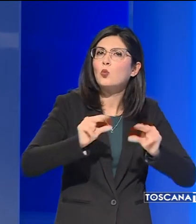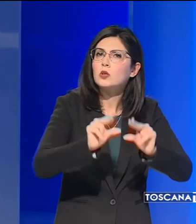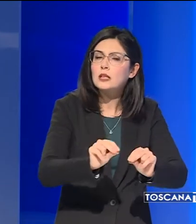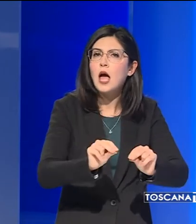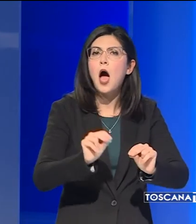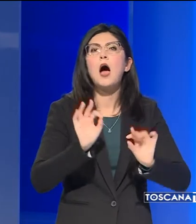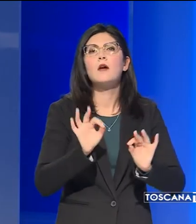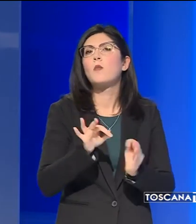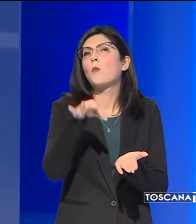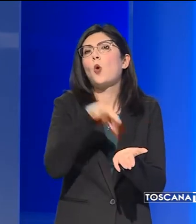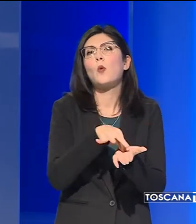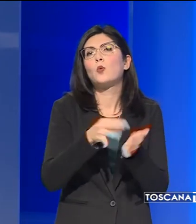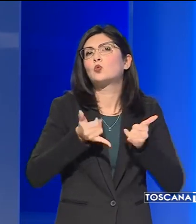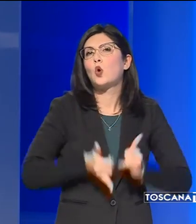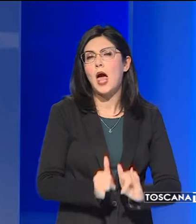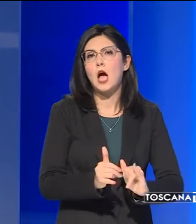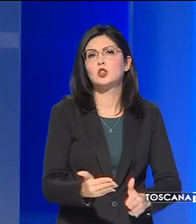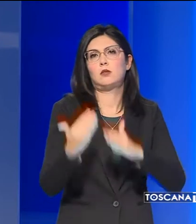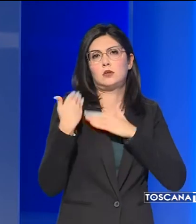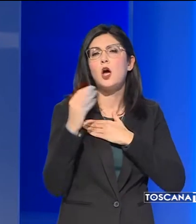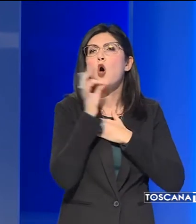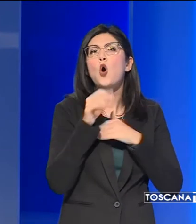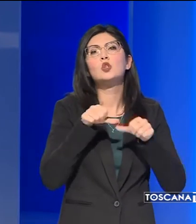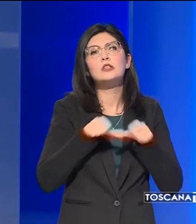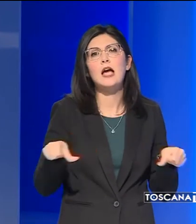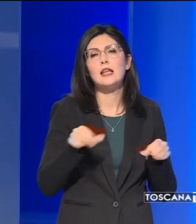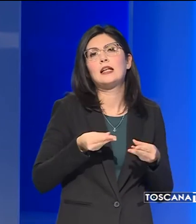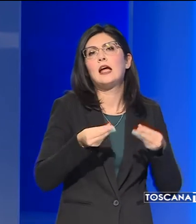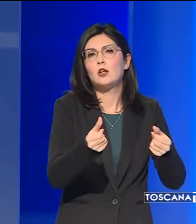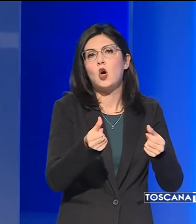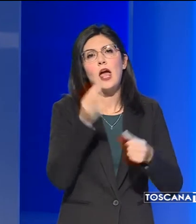nascita di pertinenza o nelle sedi territoriali dedicate.